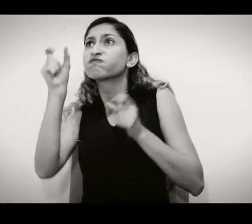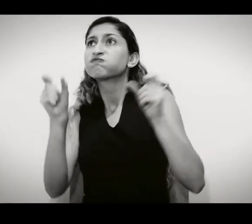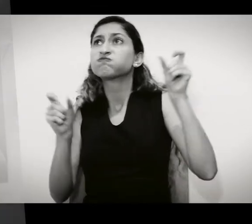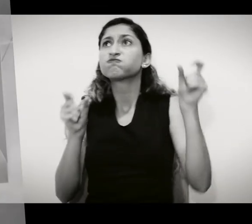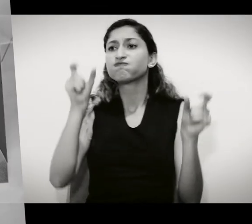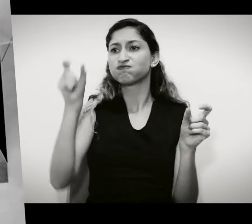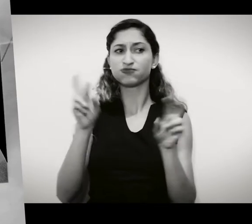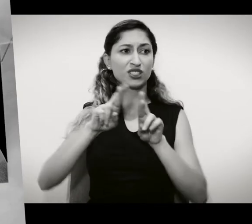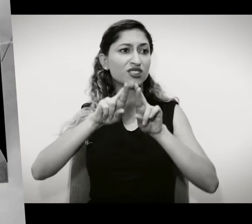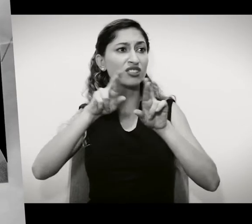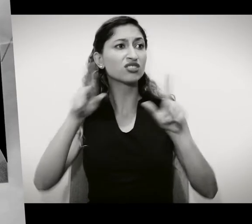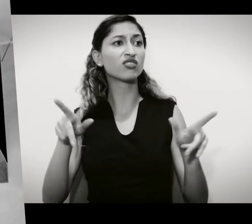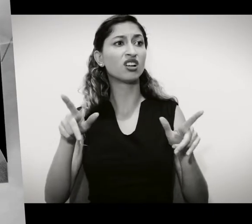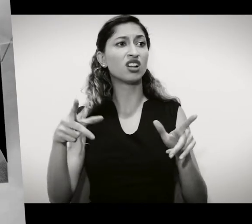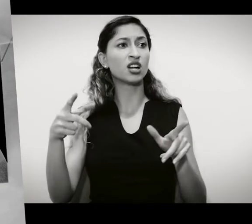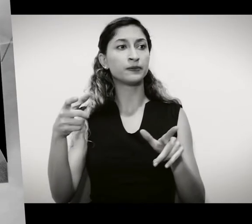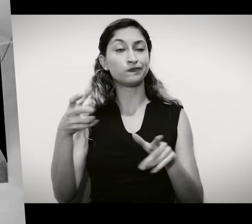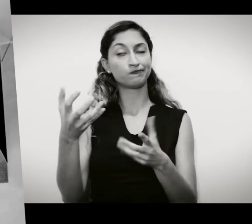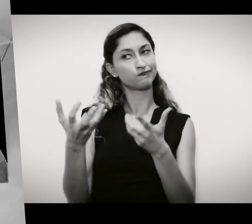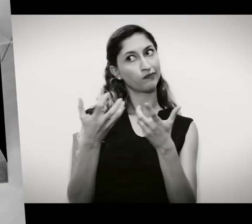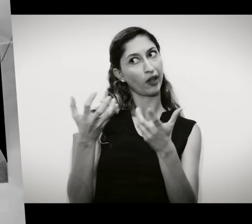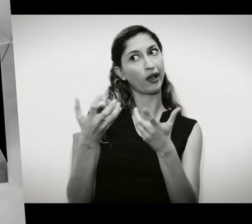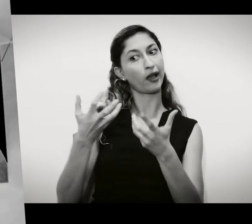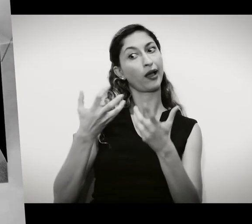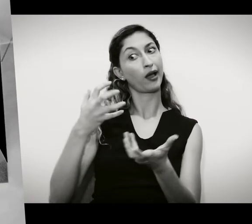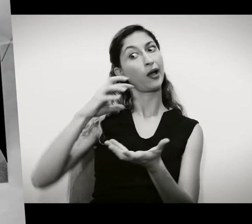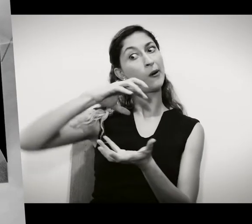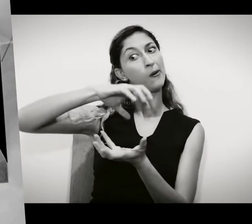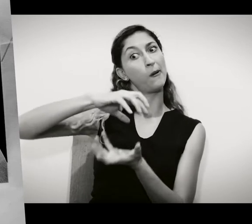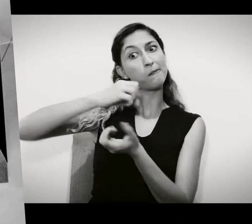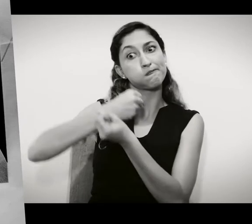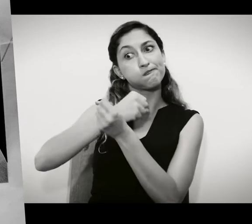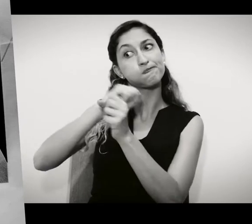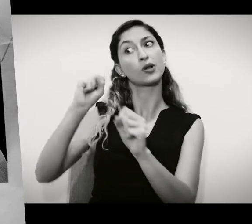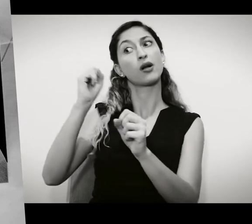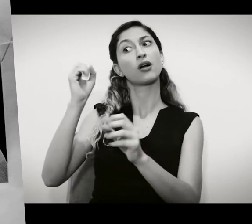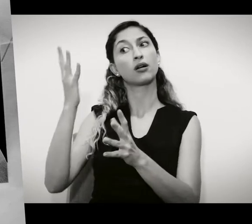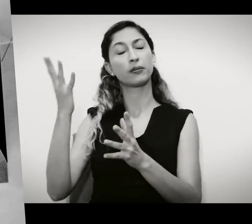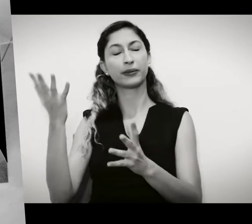eram diferentes e as intenções não eram boas.